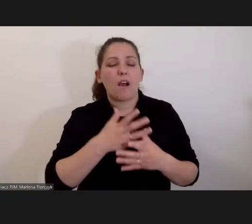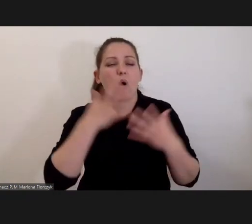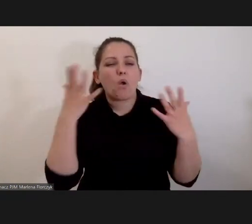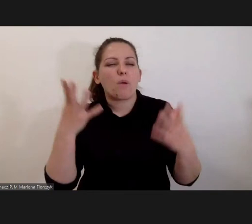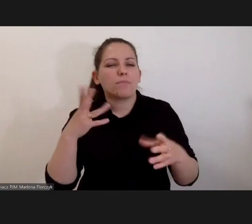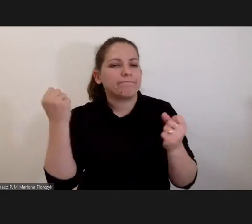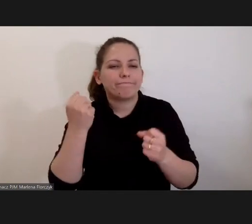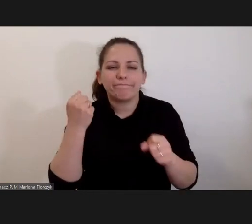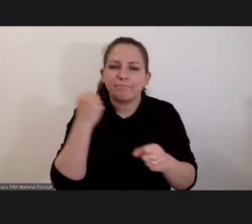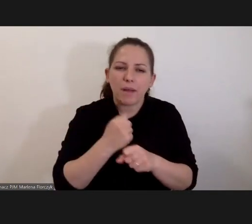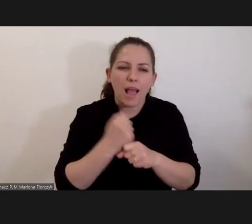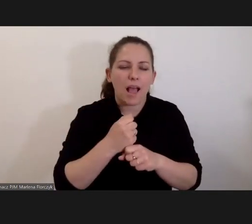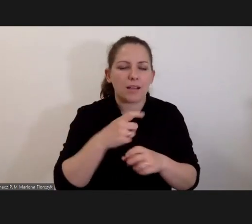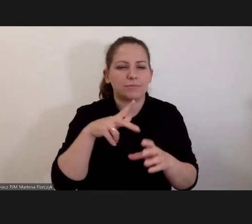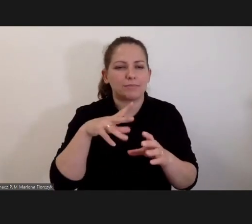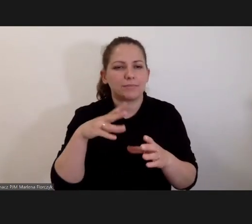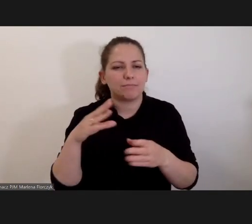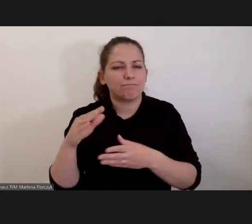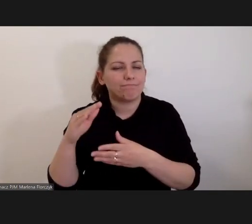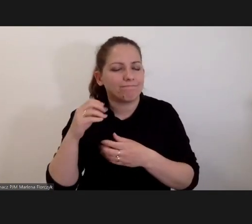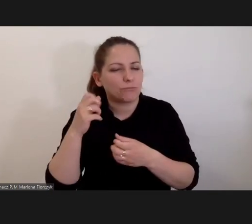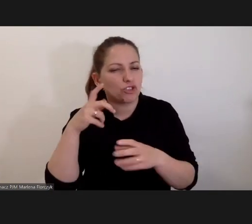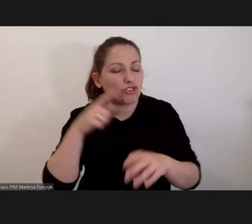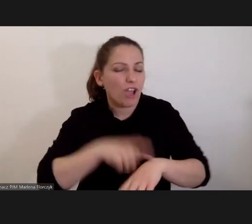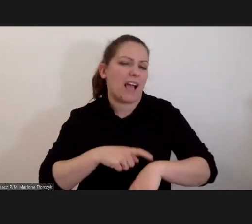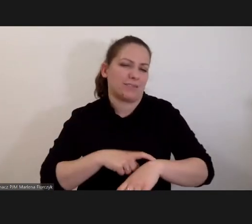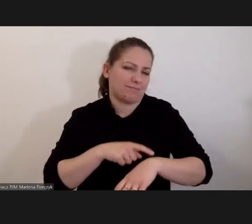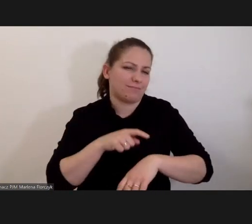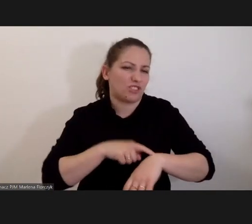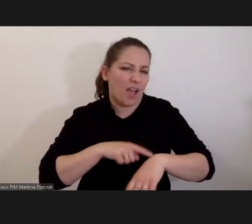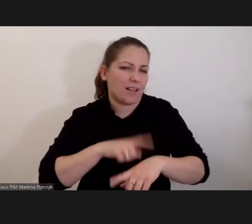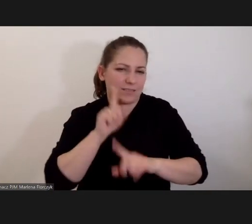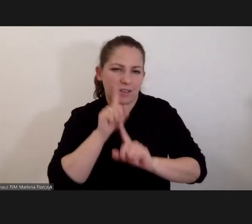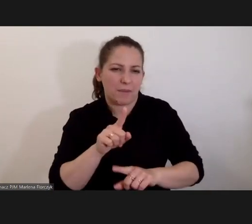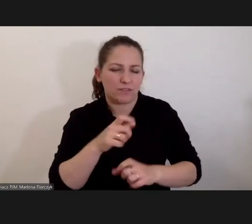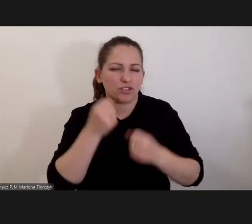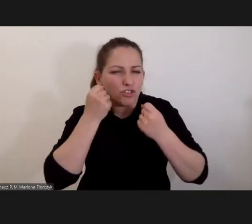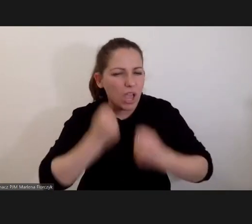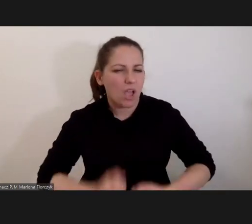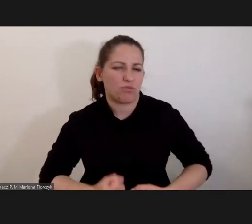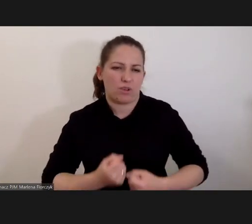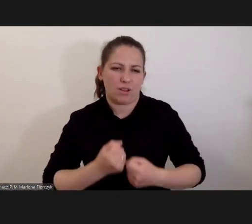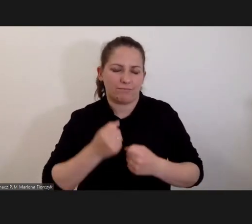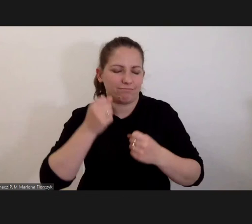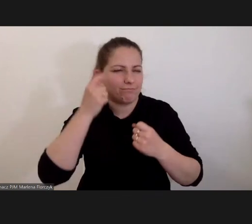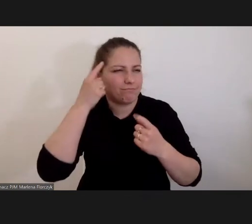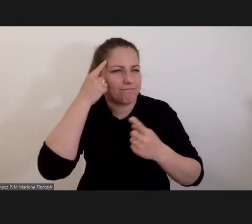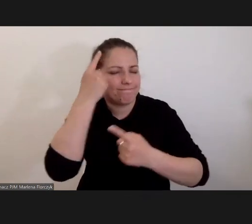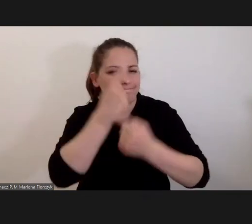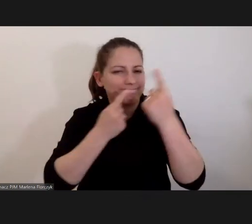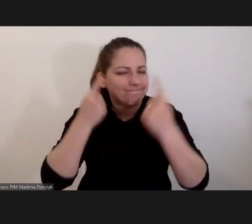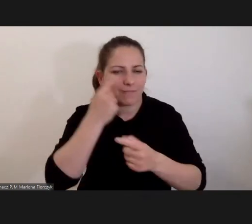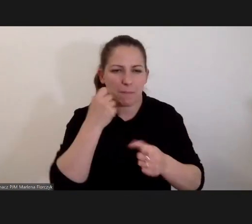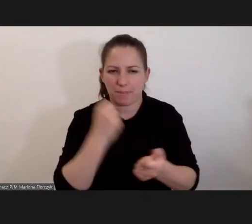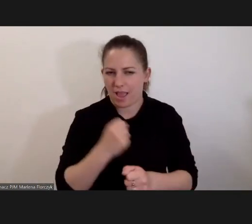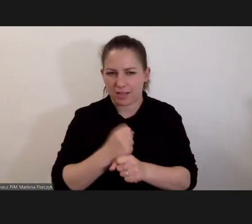nakładu środków i czasu, po prostu naprawdę ciężkiej, intelektualnej pracy.